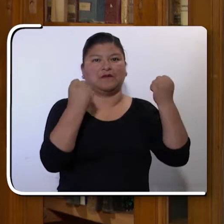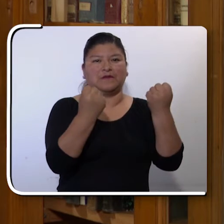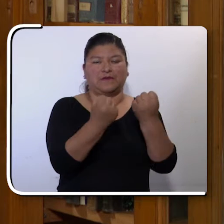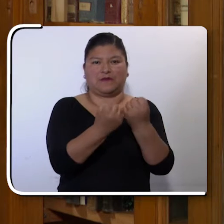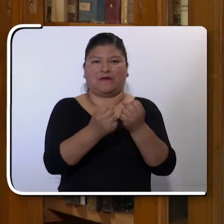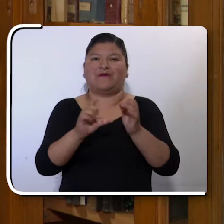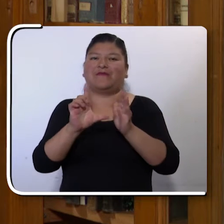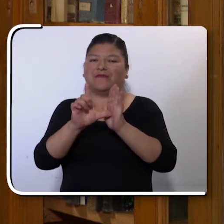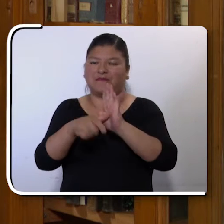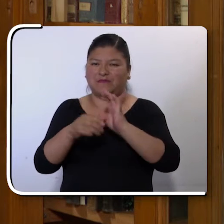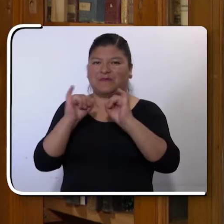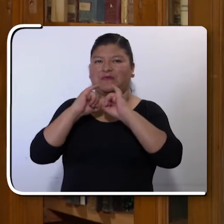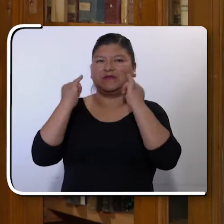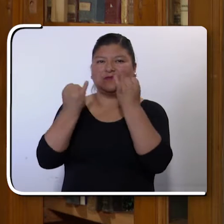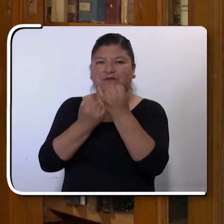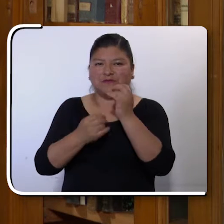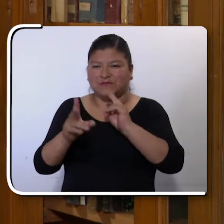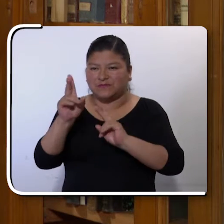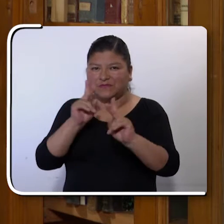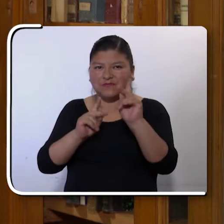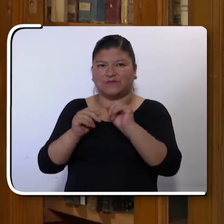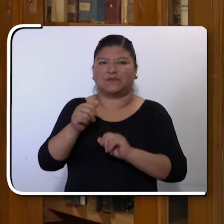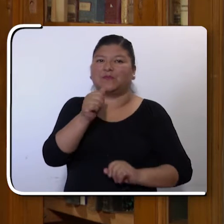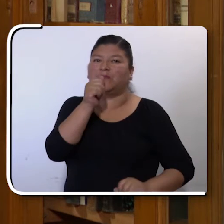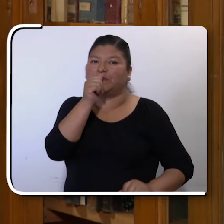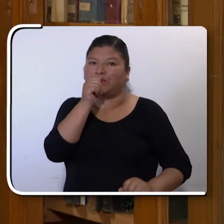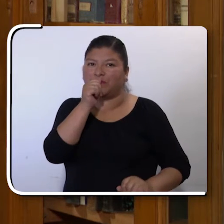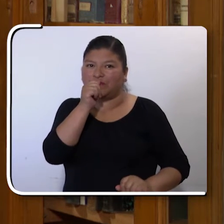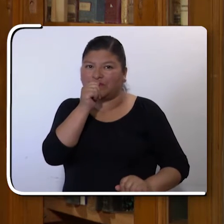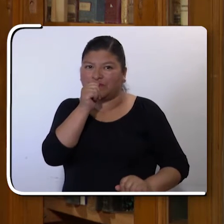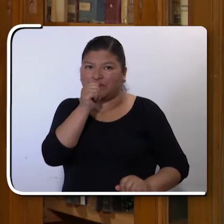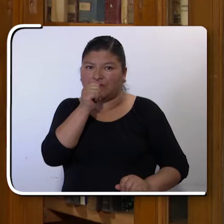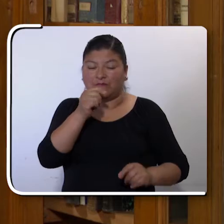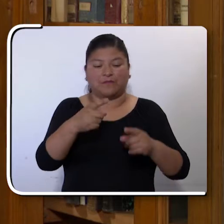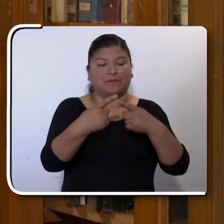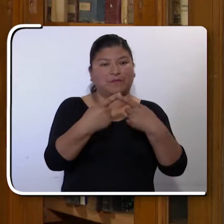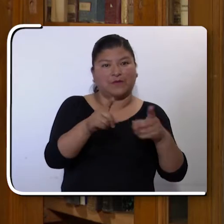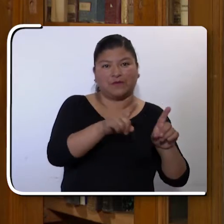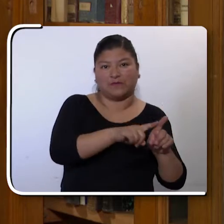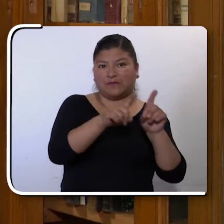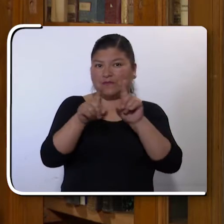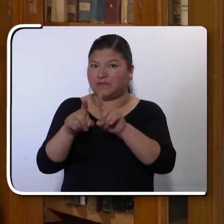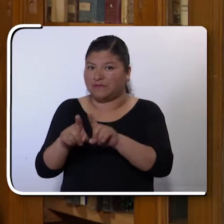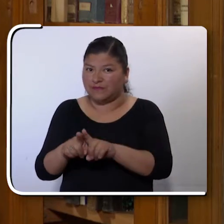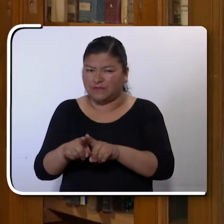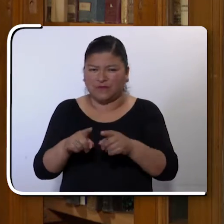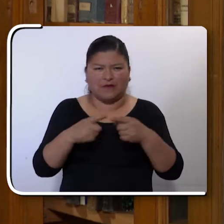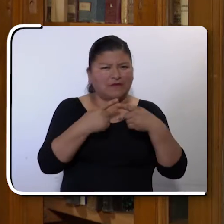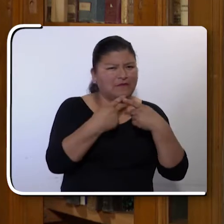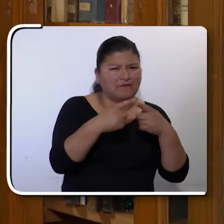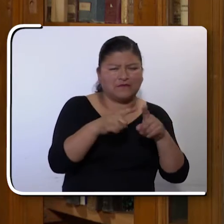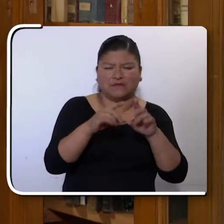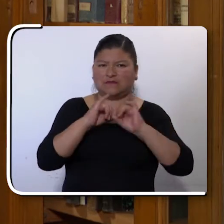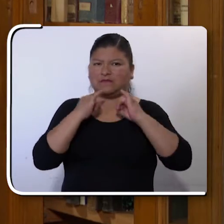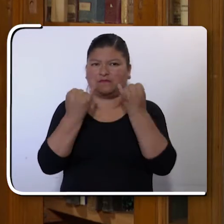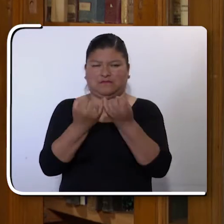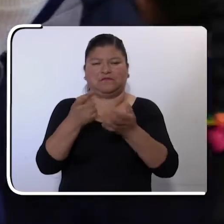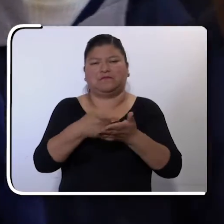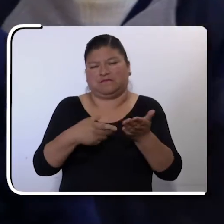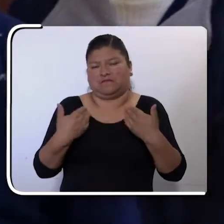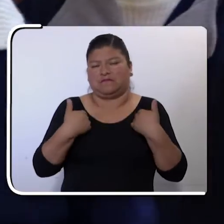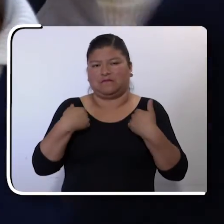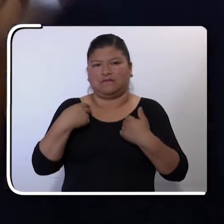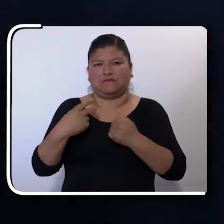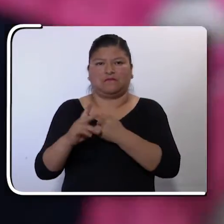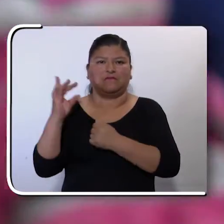y después para las instituciones públicas, para las instituciones privadas, pero también todo tipo de organización que tiene nuestro país.